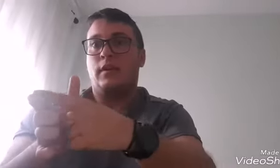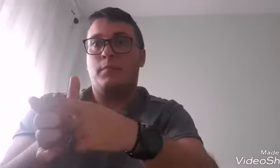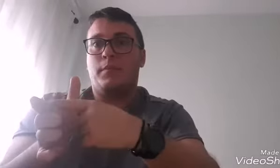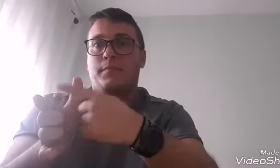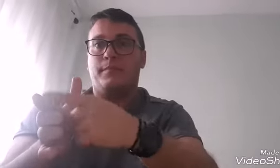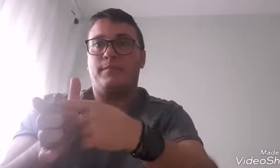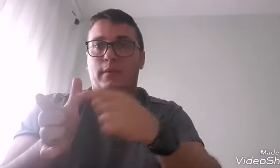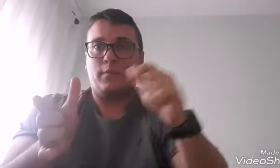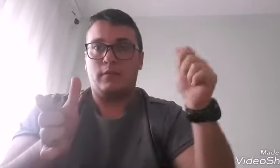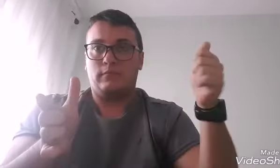Primo.